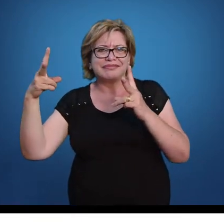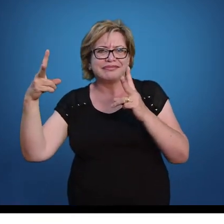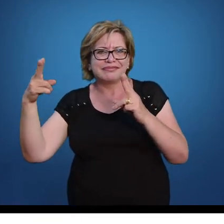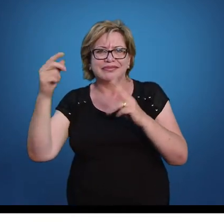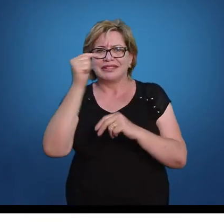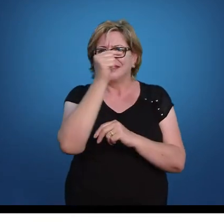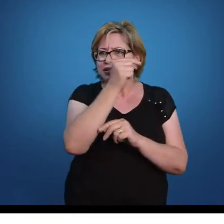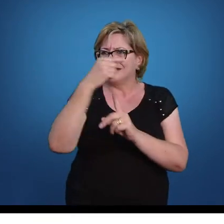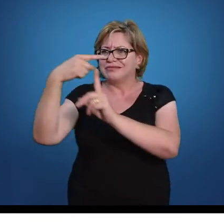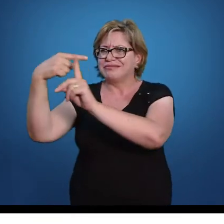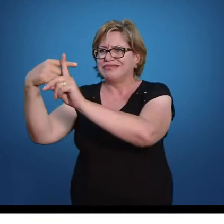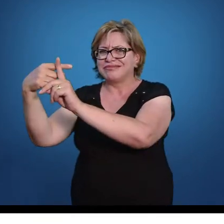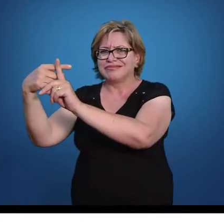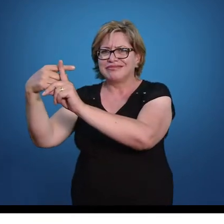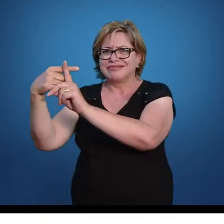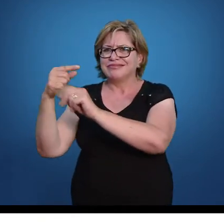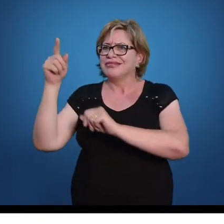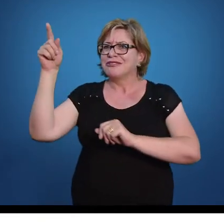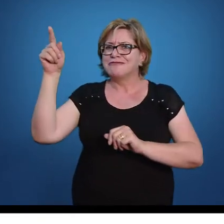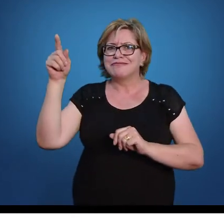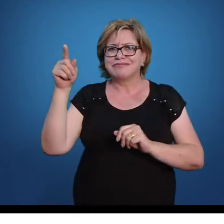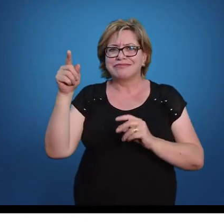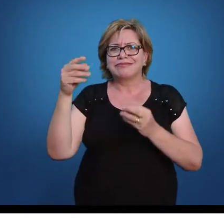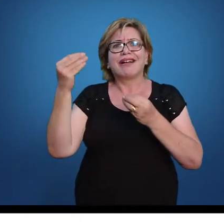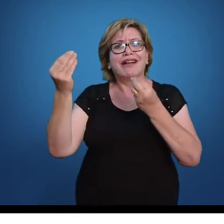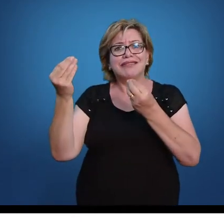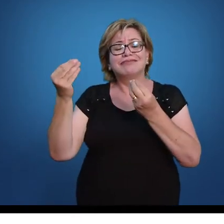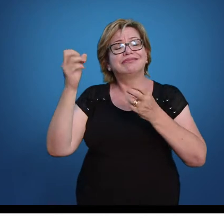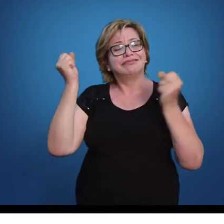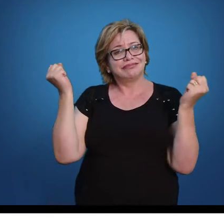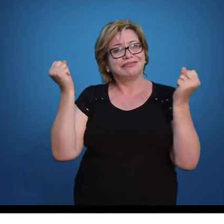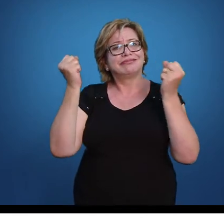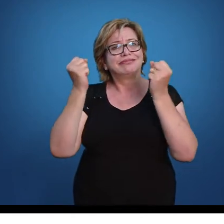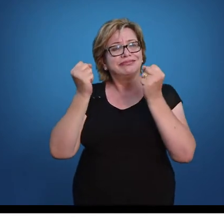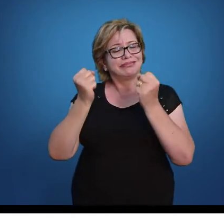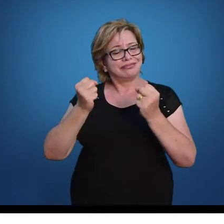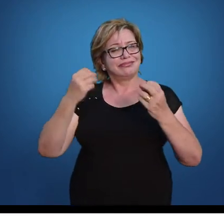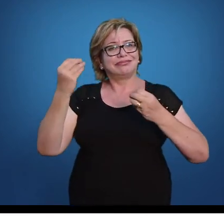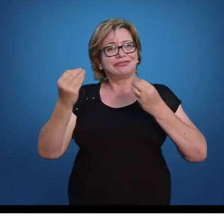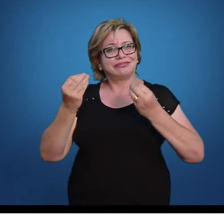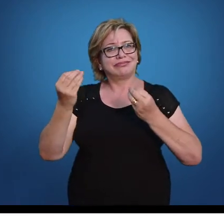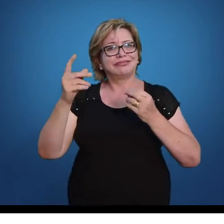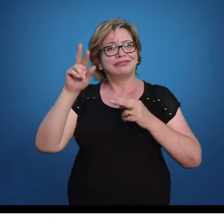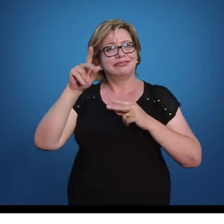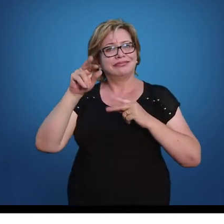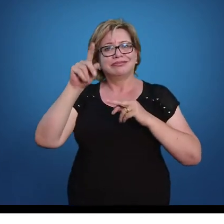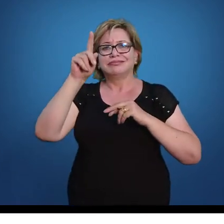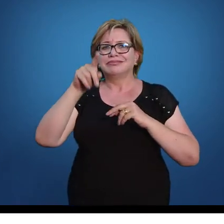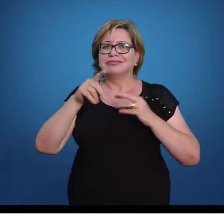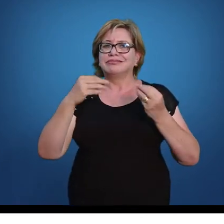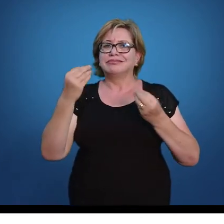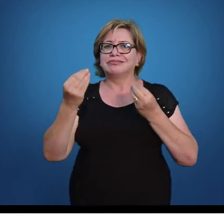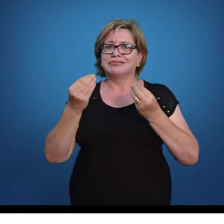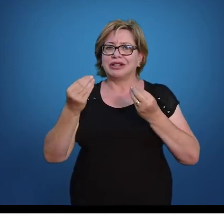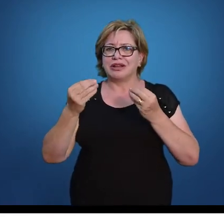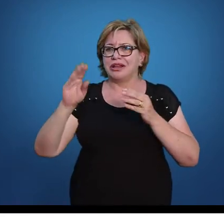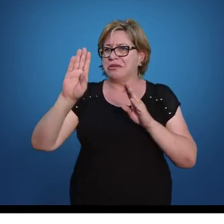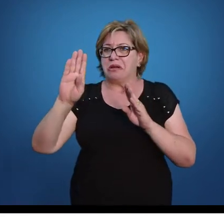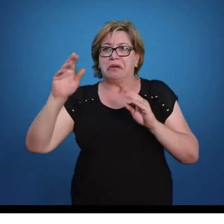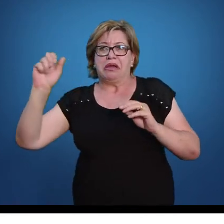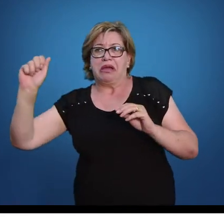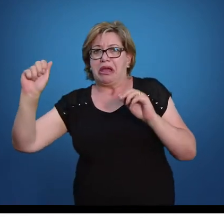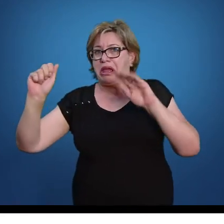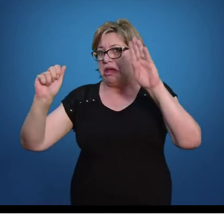A vezes b e b vezes a, é a mesma expressão? É. Aqui é a mesma expressão. Não é porque o b está